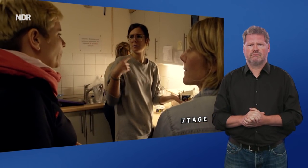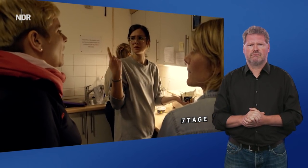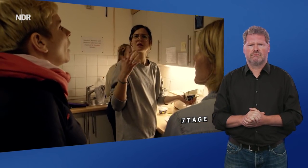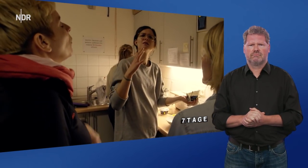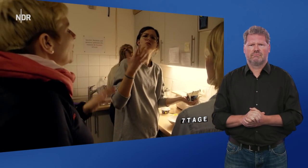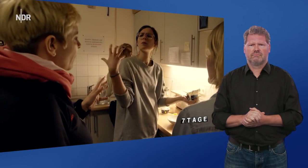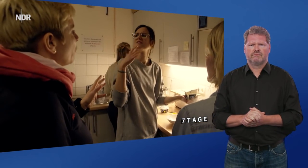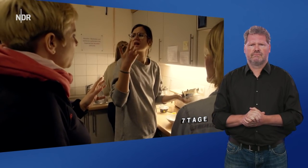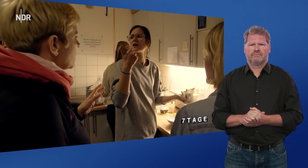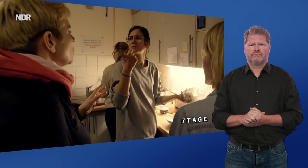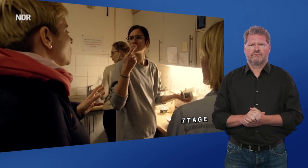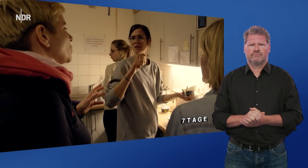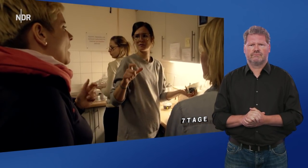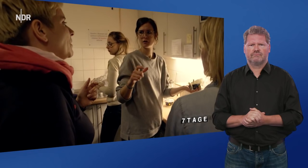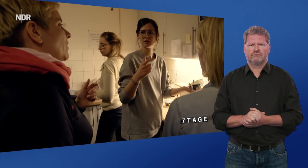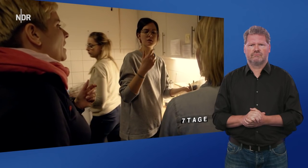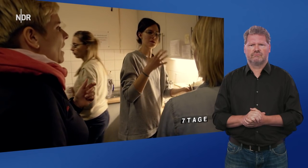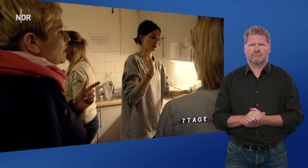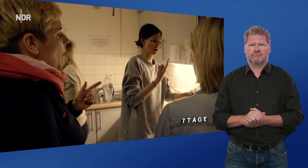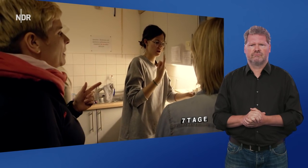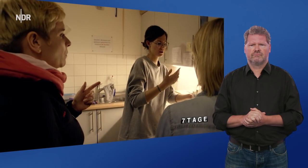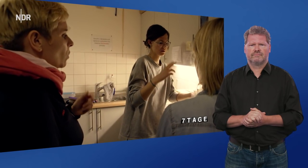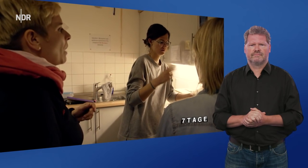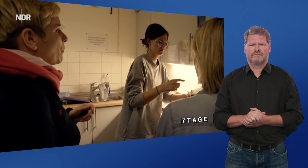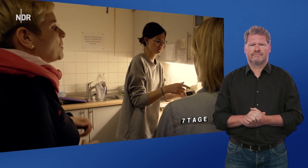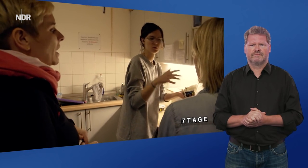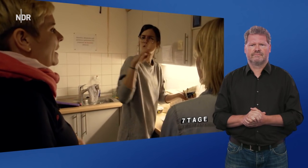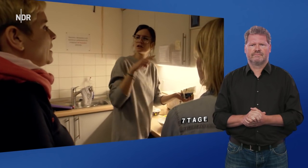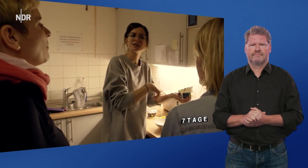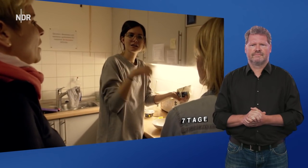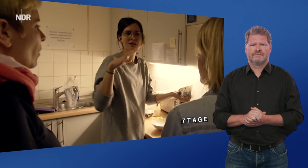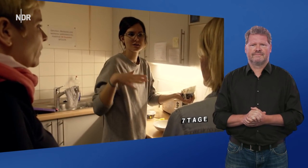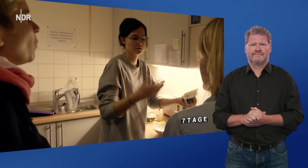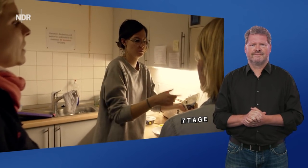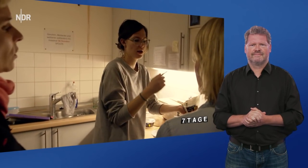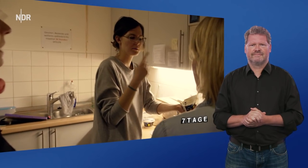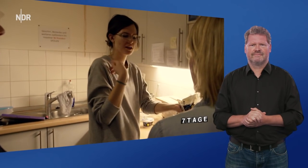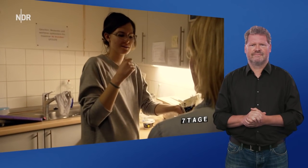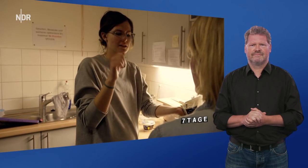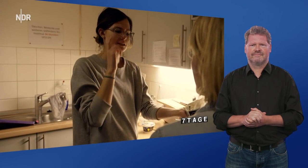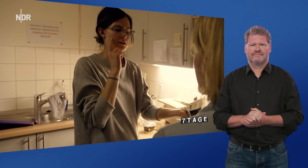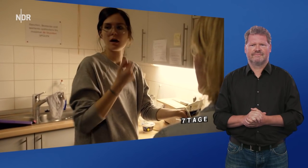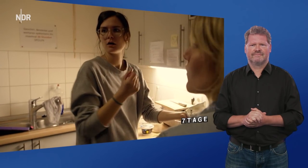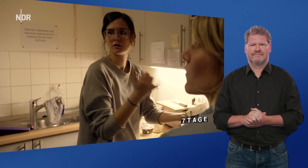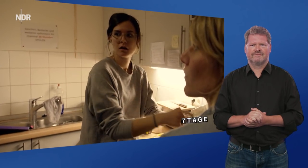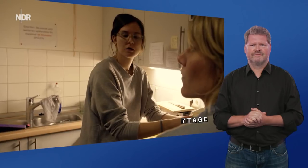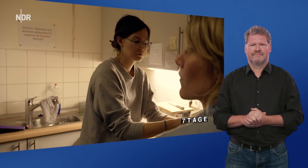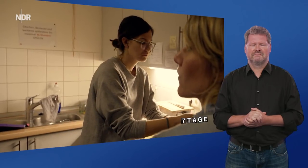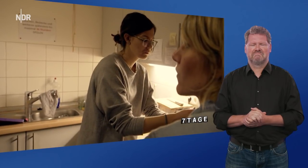Auf jeden Fall für mich. Und zusammen vielleicht ein-, zweimal die Woche. Aber für mich allein in jedem Fall öfter. das kommt abhängig davon, wenn ich Zeit hab.